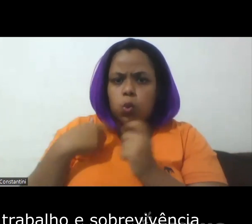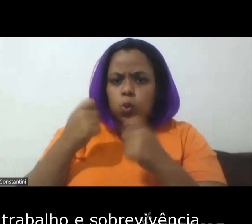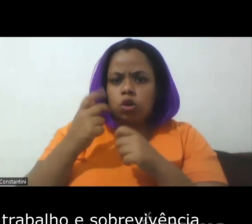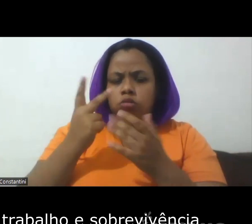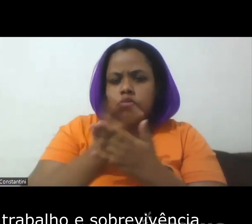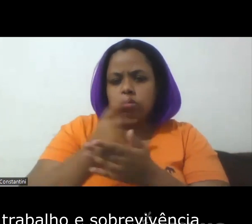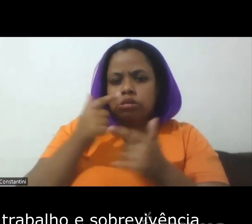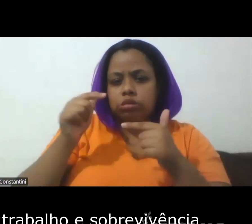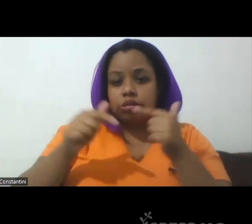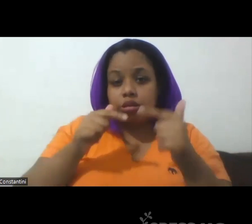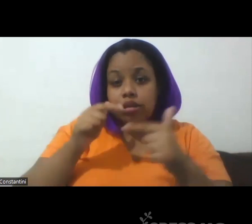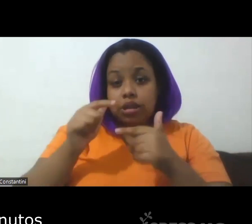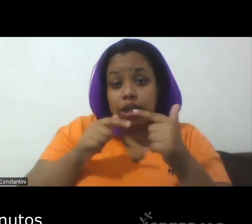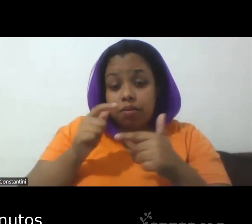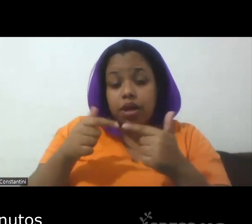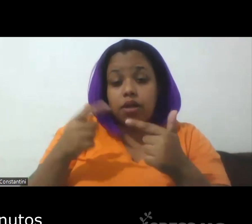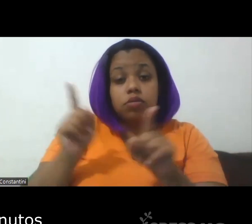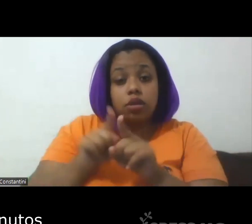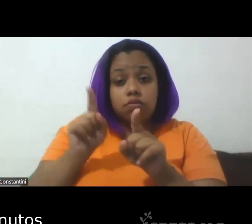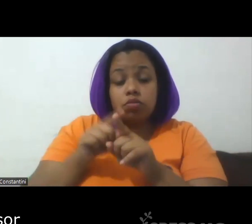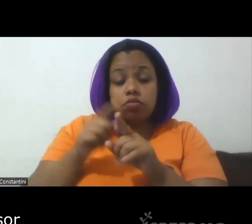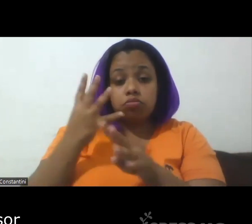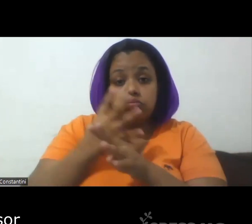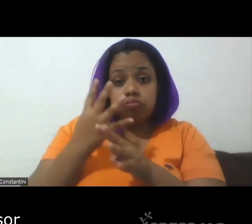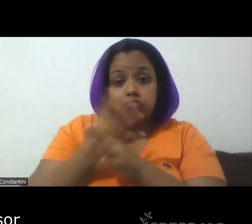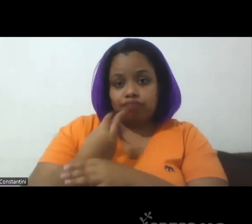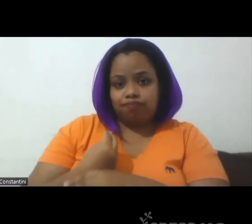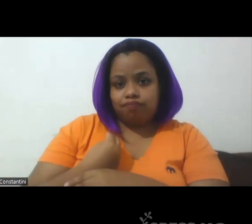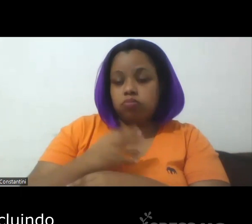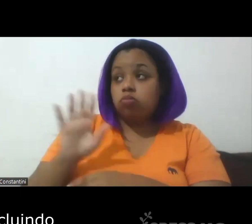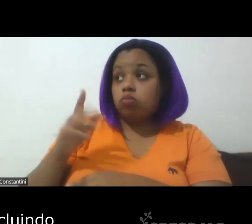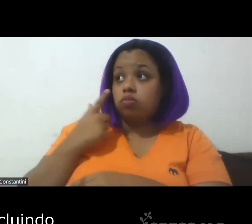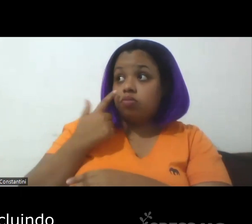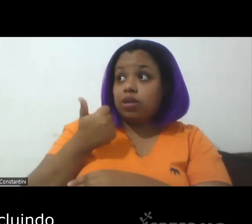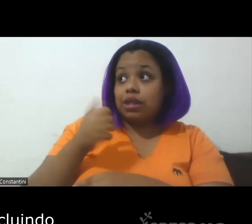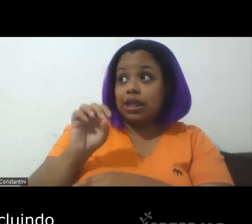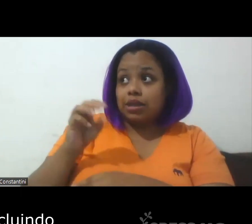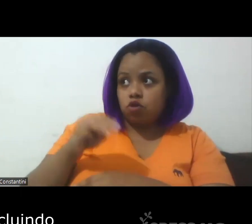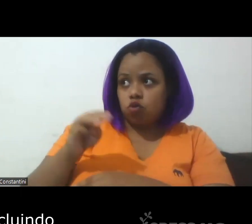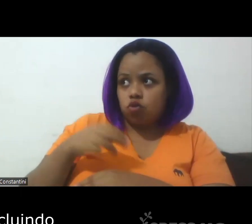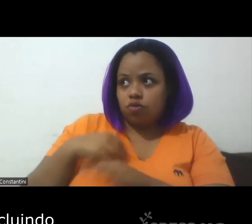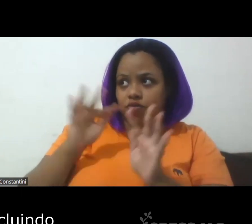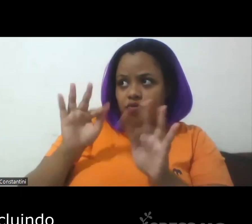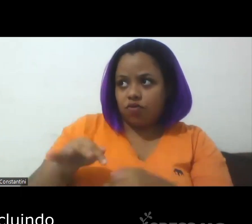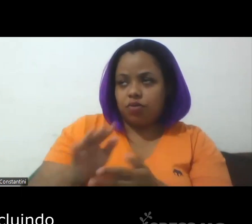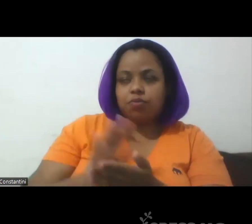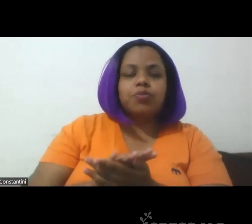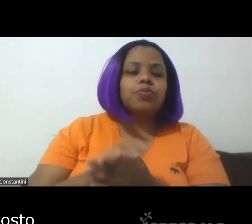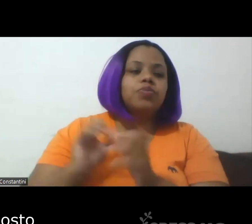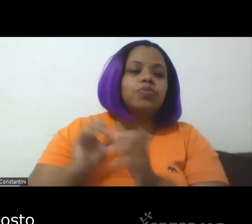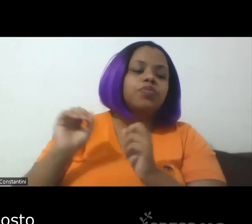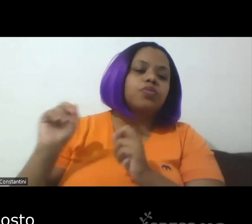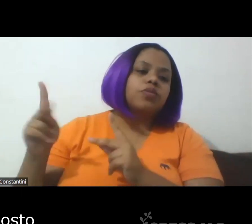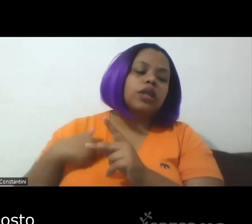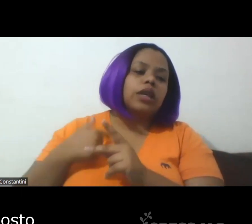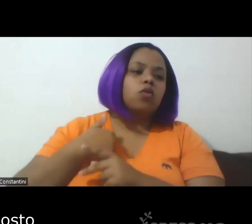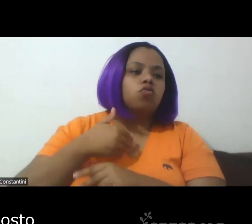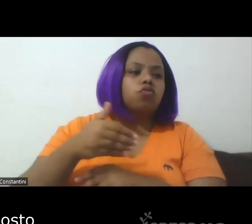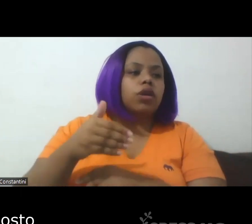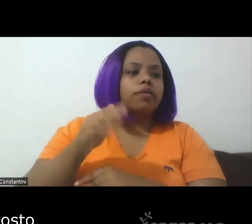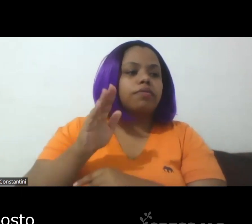de trabalho e sobrevivência tá 10 minutos professor já estou concluindo né então